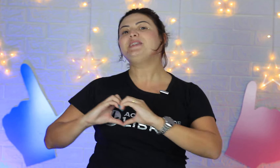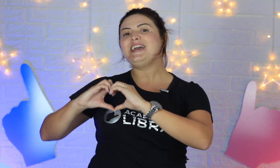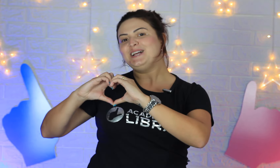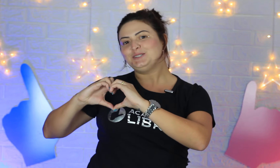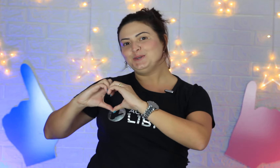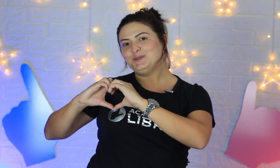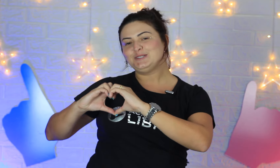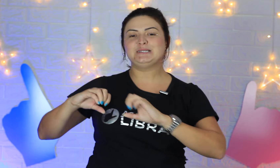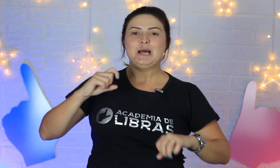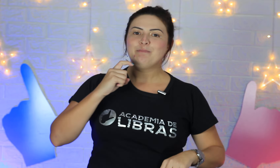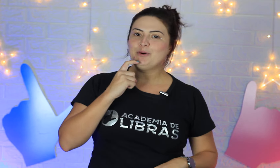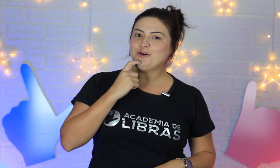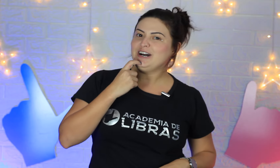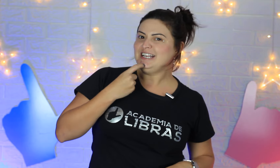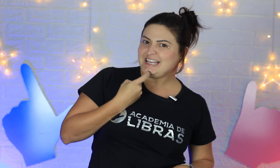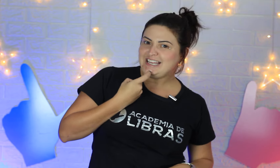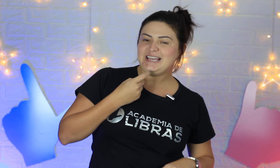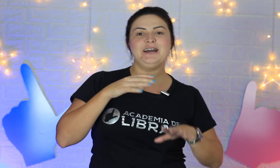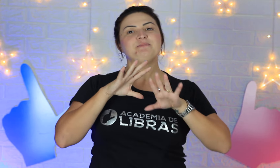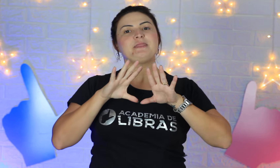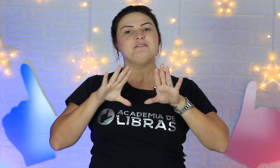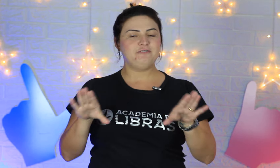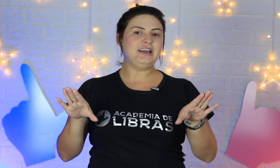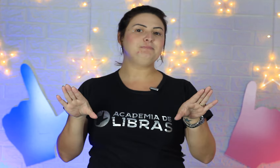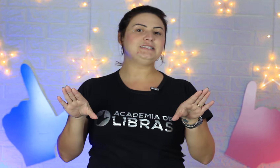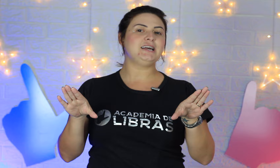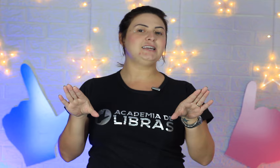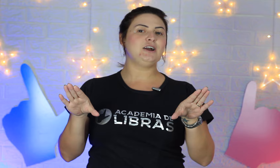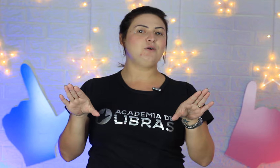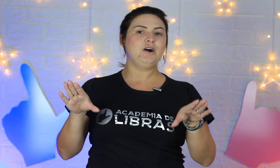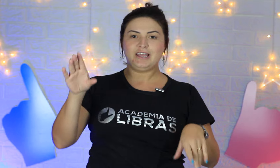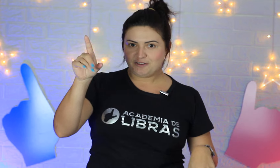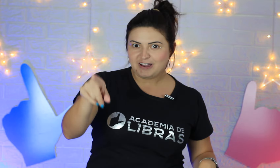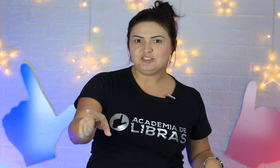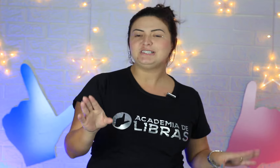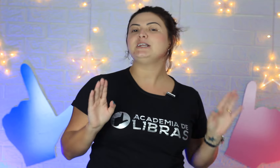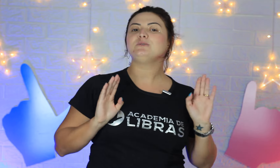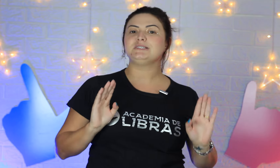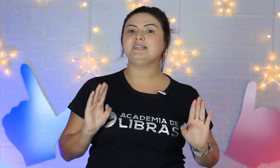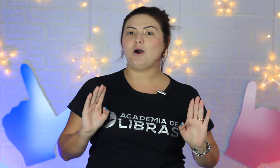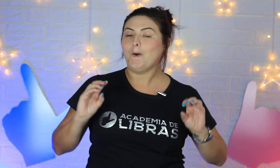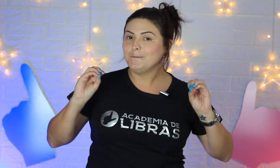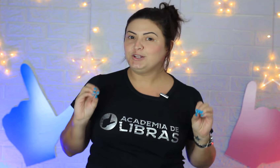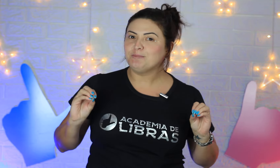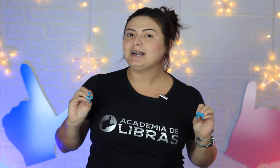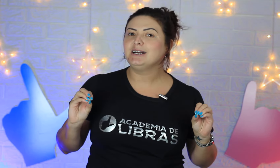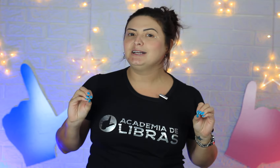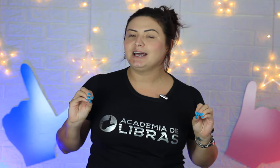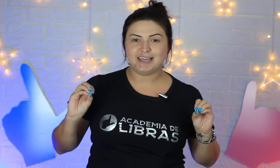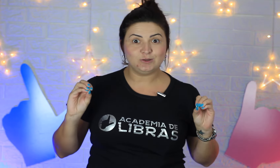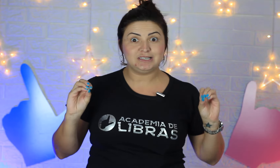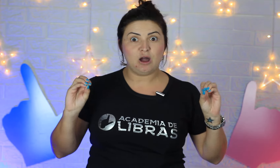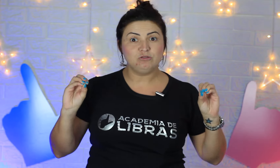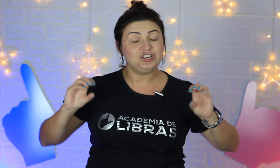Oi, Libretos! Pro Aninha vai passar aqui agora e vai te ensinar um sinal muito bacana, que é o sinal de